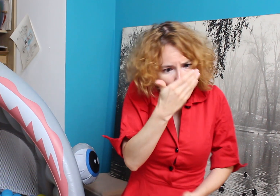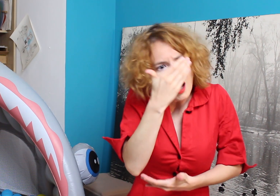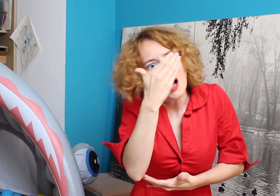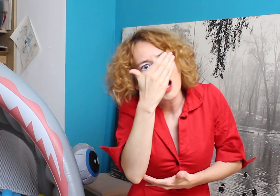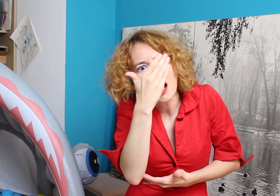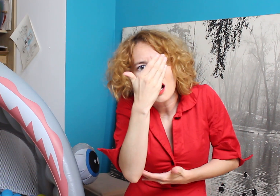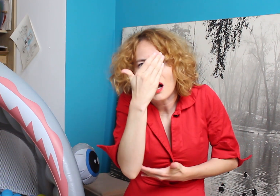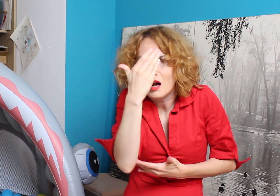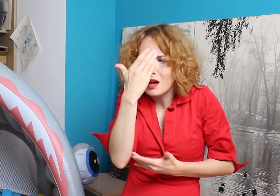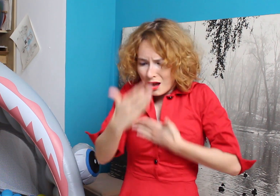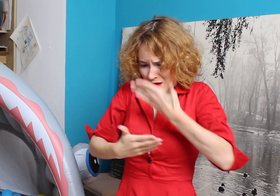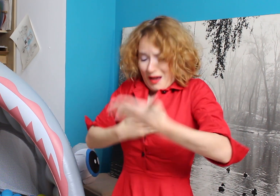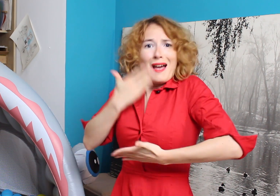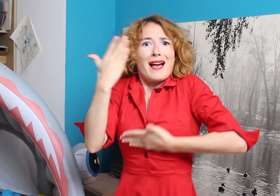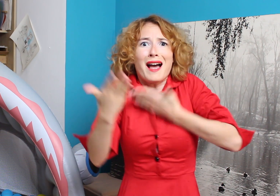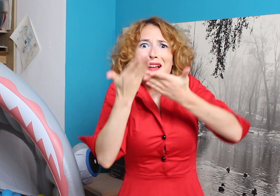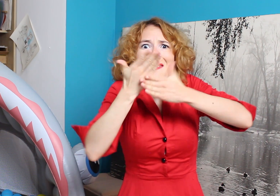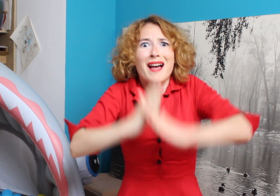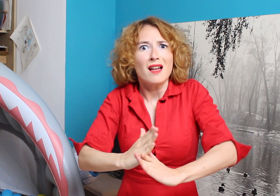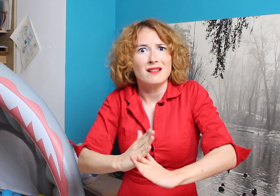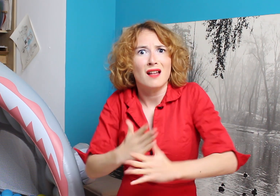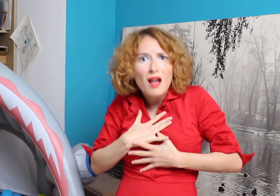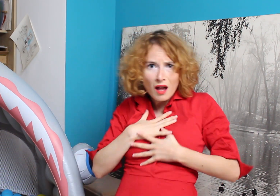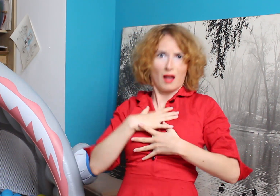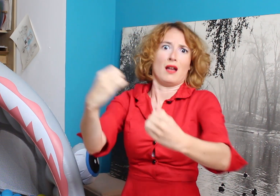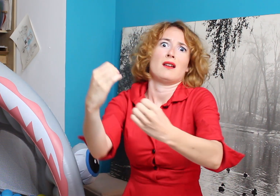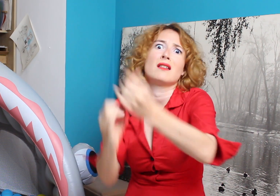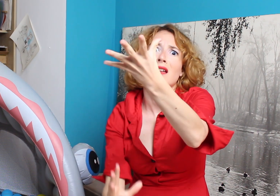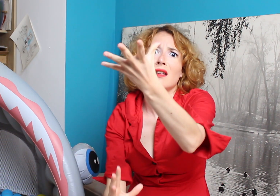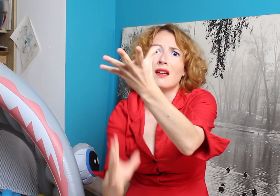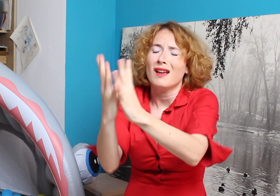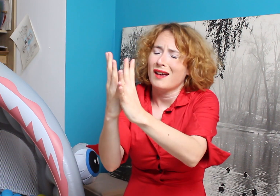passés À t'aimer comme une dingue Prête pour toi à me damer